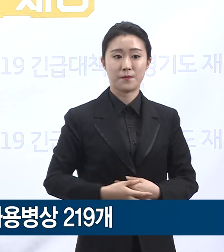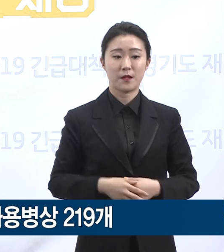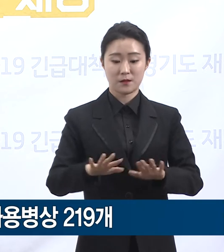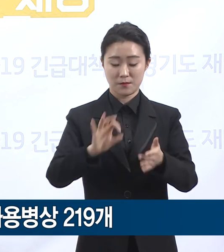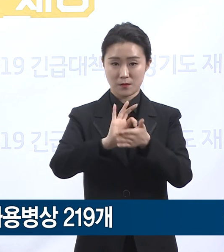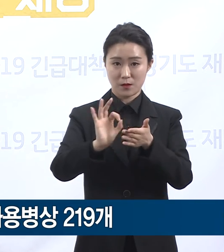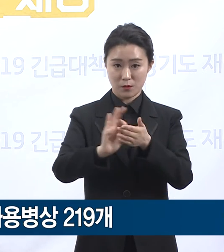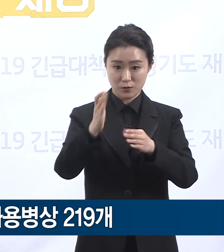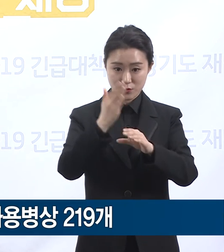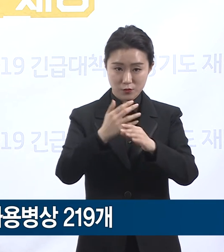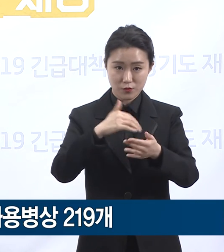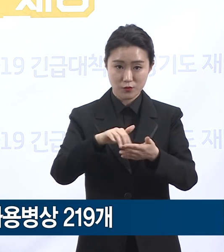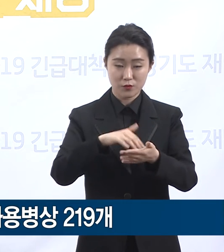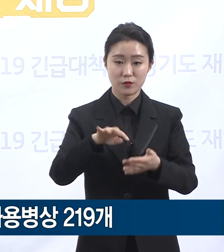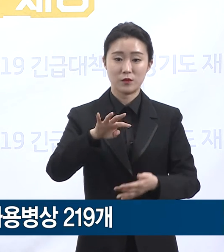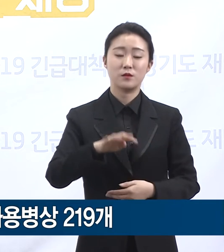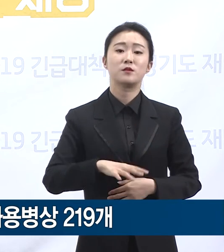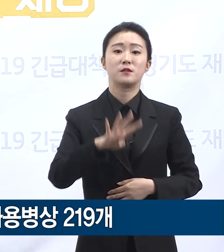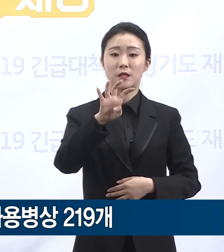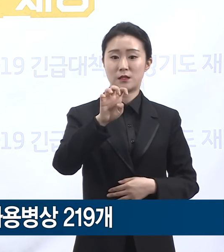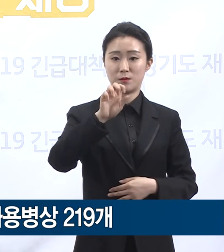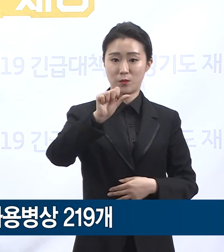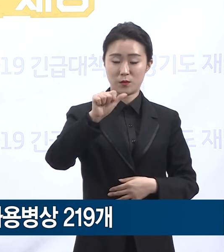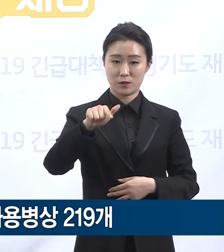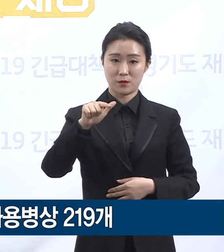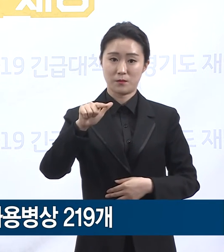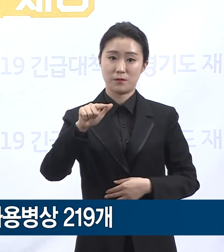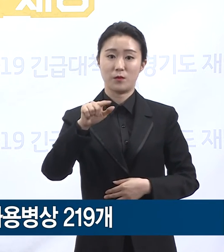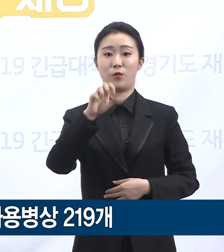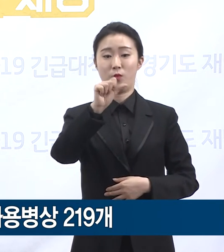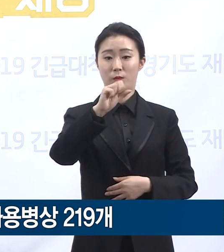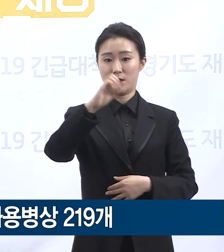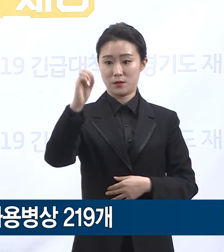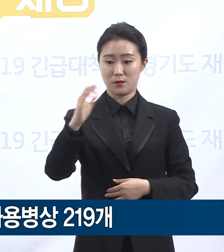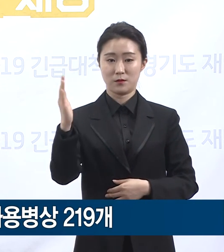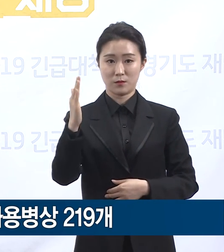병상은 46.5%인 219병상입니다.